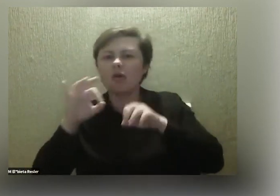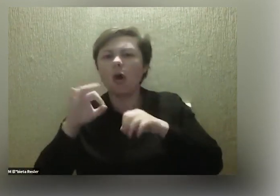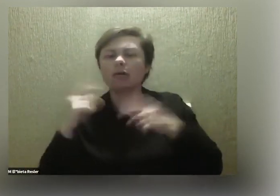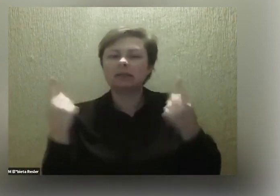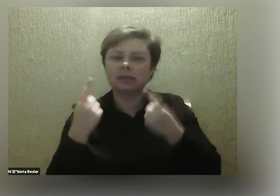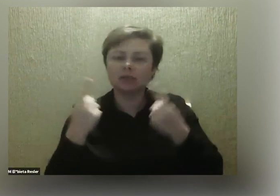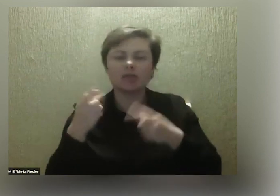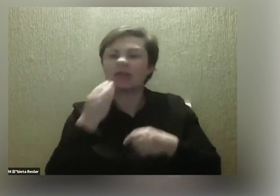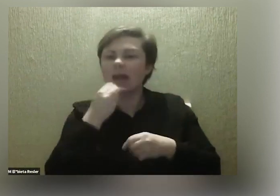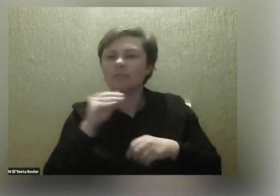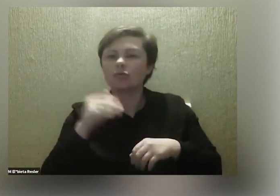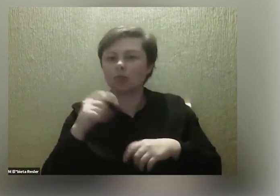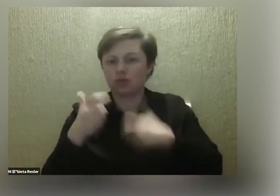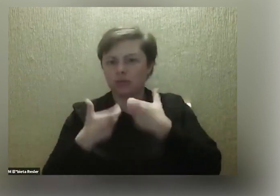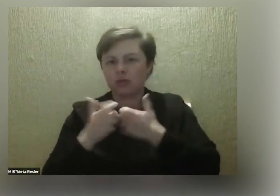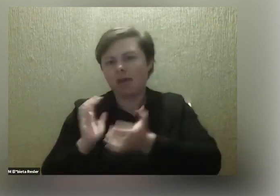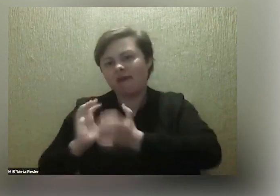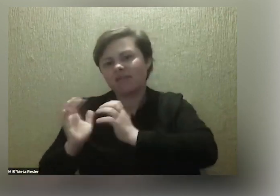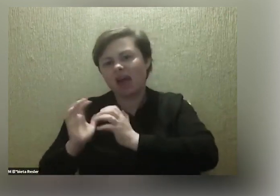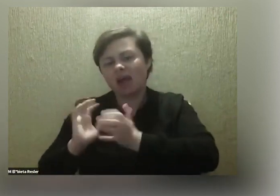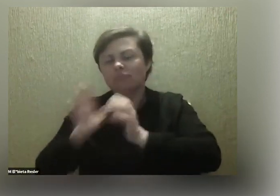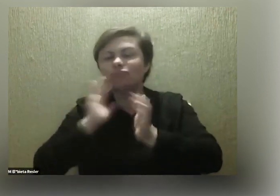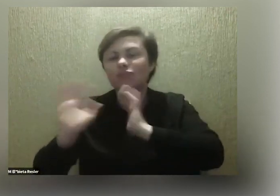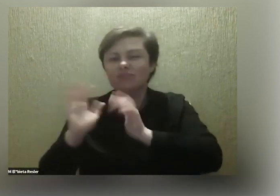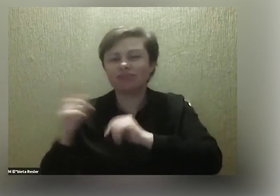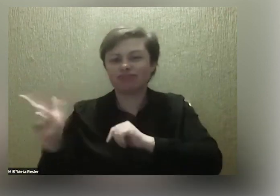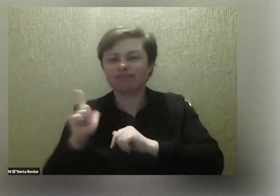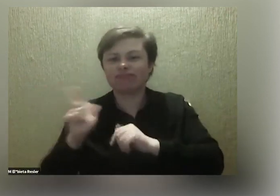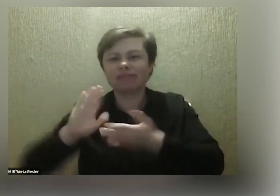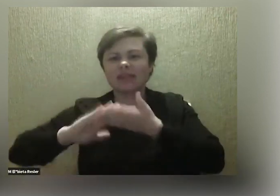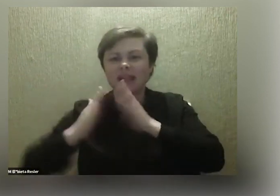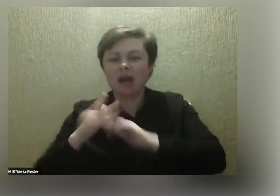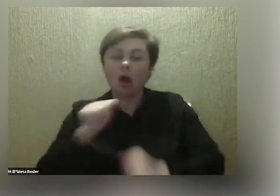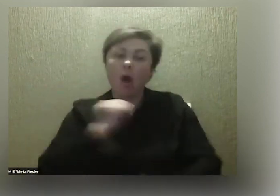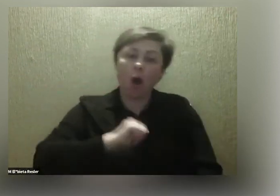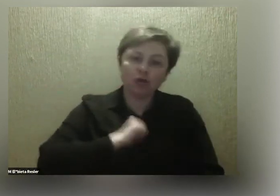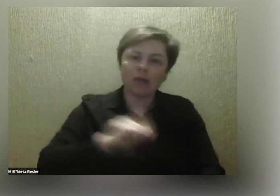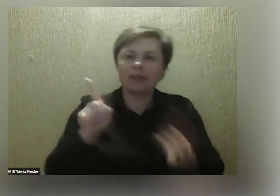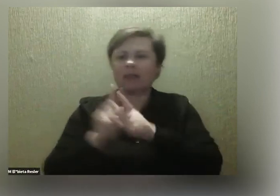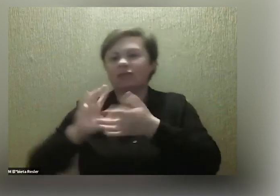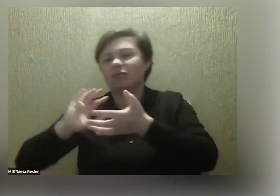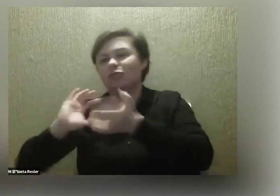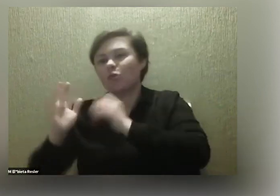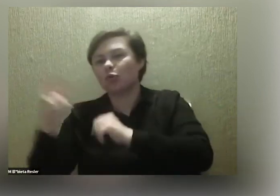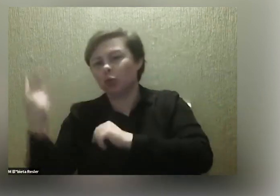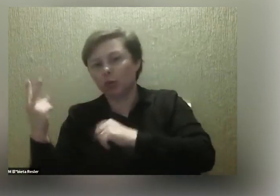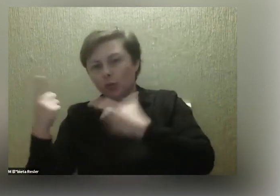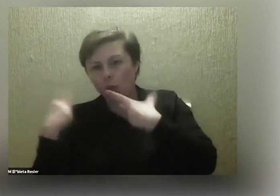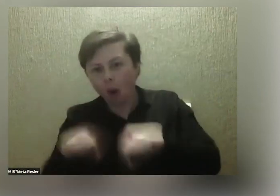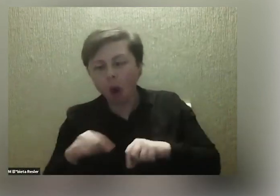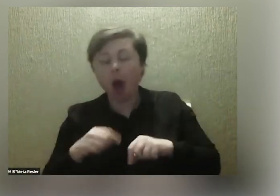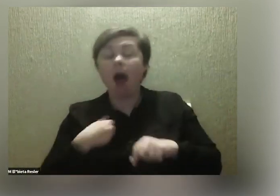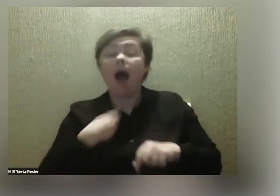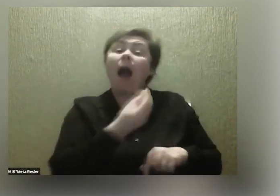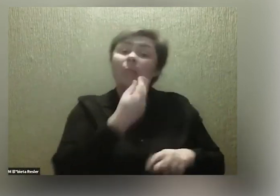najlepsze, co możemy zrobić tak naprawdę. Troszczyć się o siebie po prostu wzajemnie. O siebie samych i o siebie wzajemnie. A ja bym się dodała do